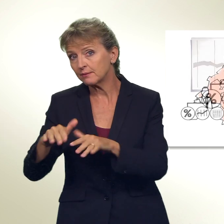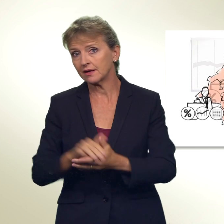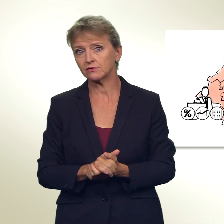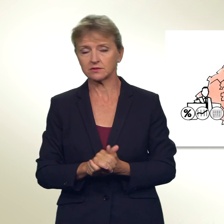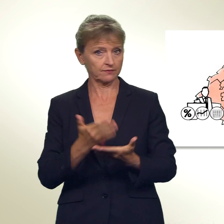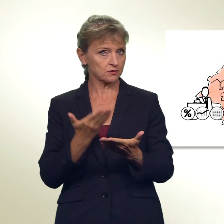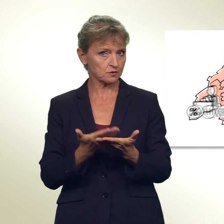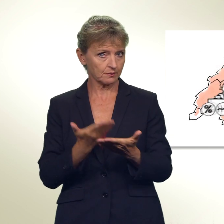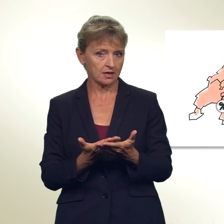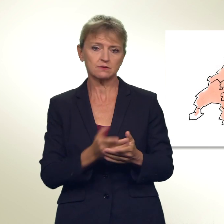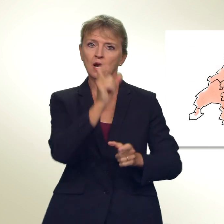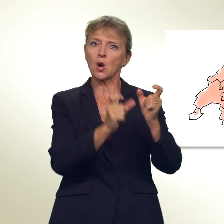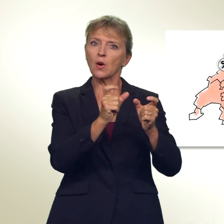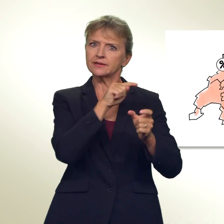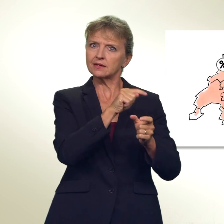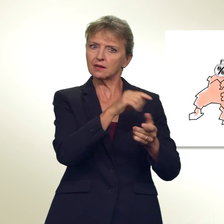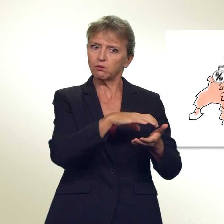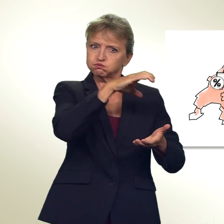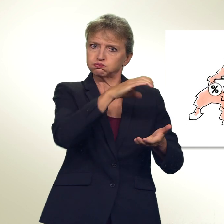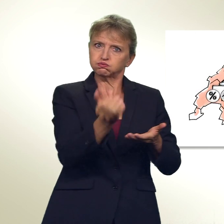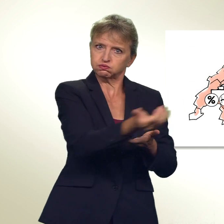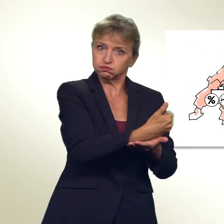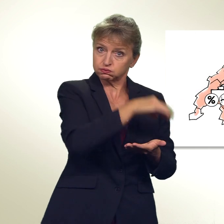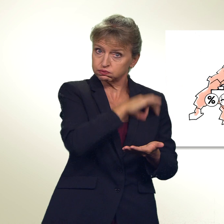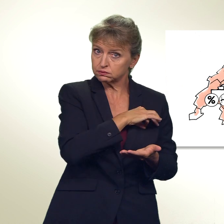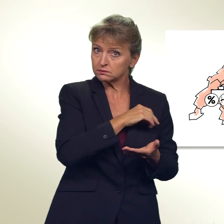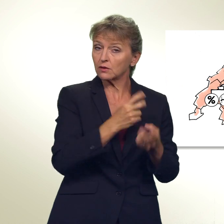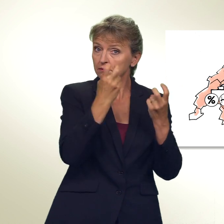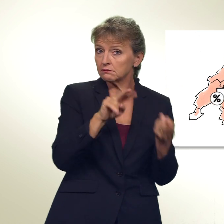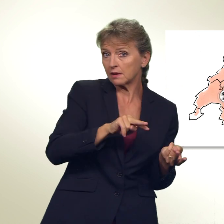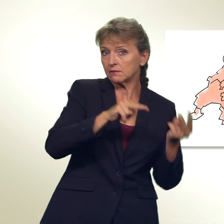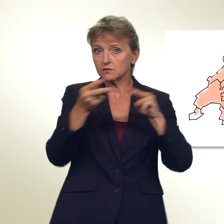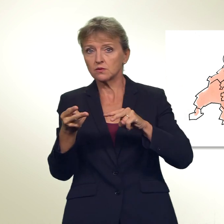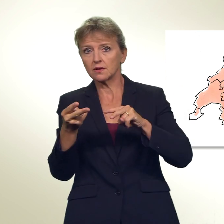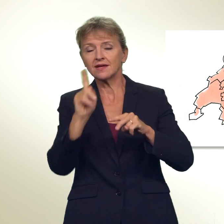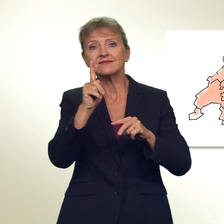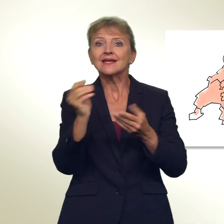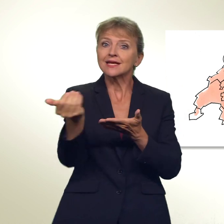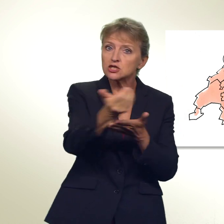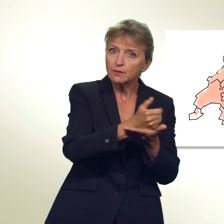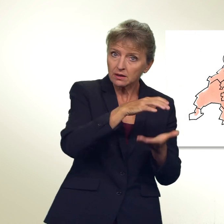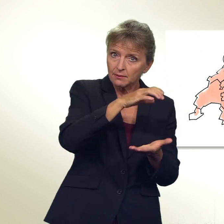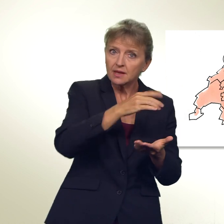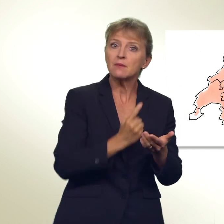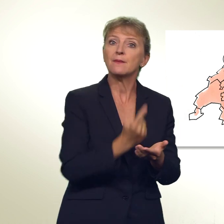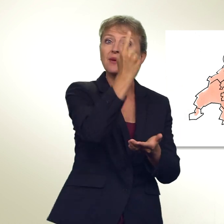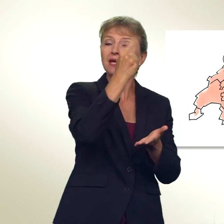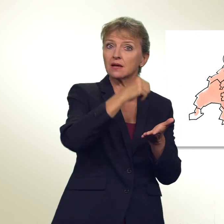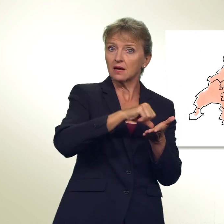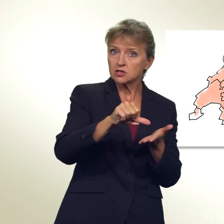Zum Beispiel könnten Personen mit hohen Kapitaleinkommen den Wohnsitz verlegen. Falls angespartes Kapital stärker besteuert würde, dürfte